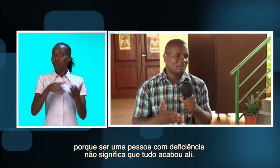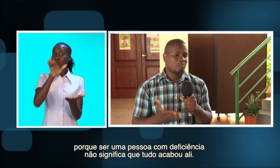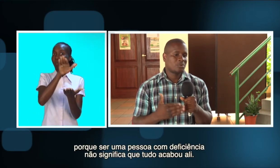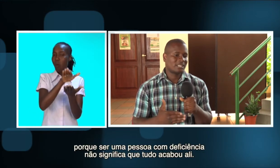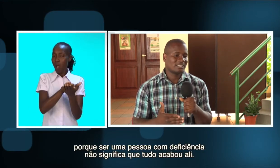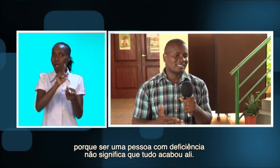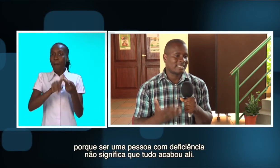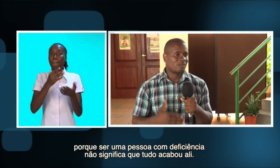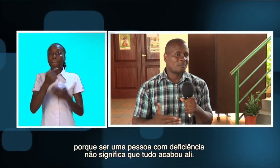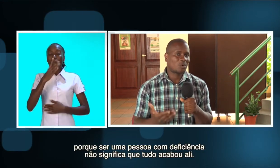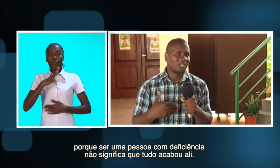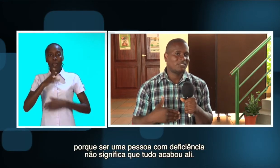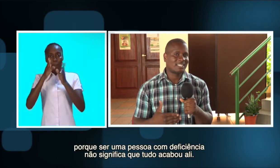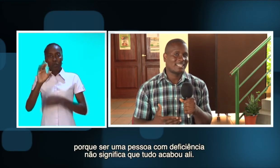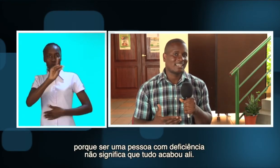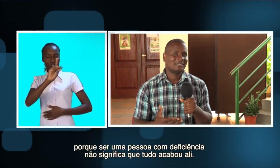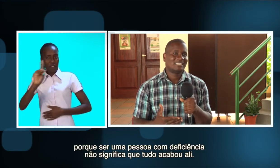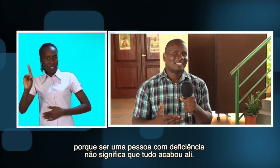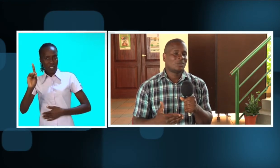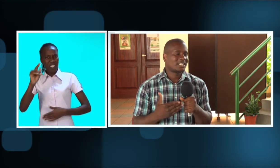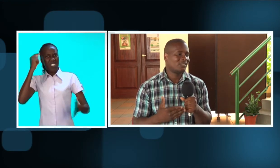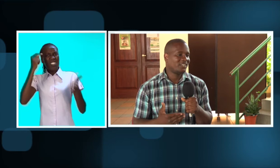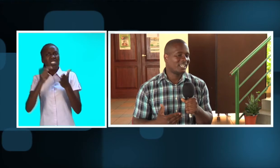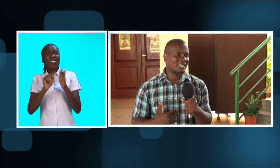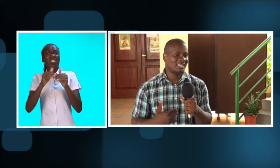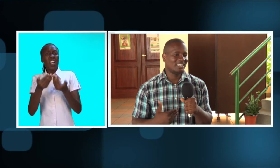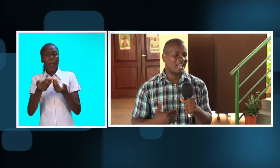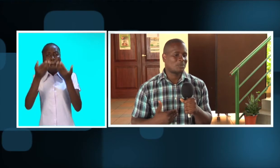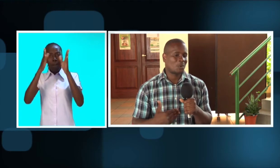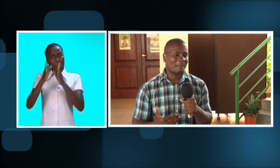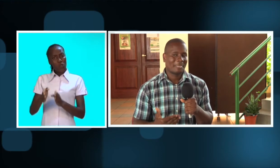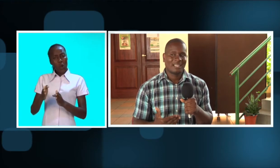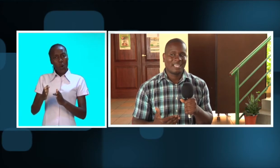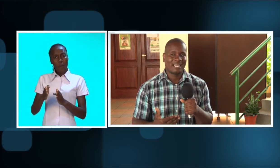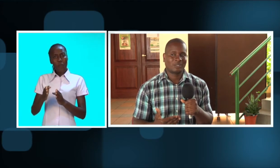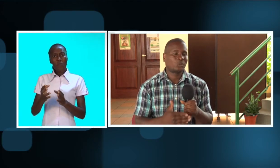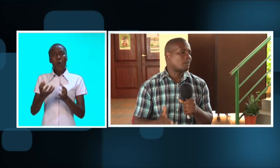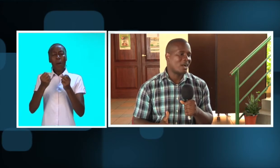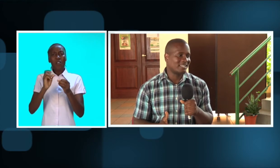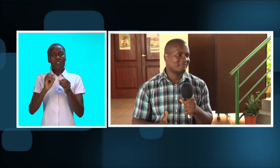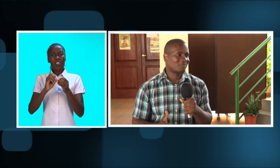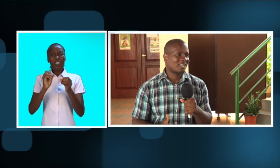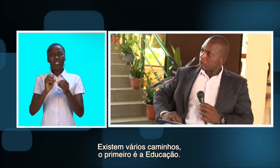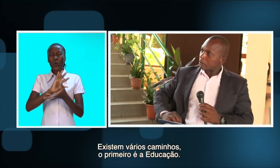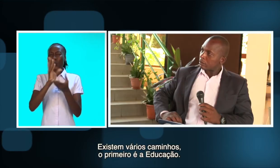Porque ser uma pessoa com deficiência não significa que a pessoa, tudo acabou ali. Existem